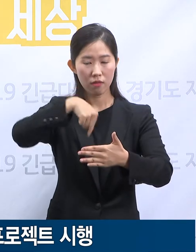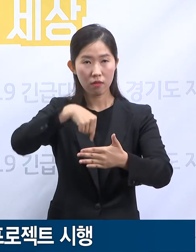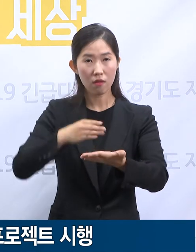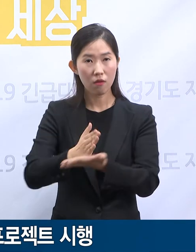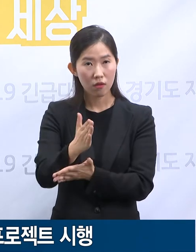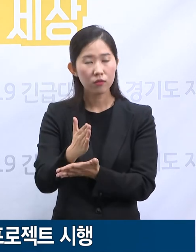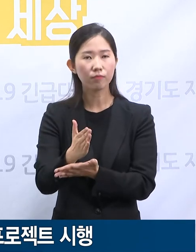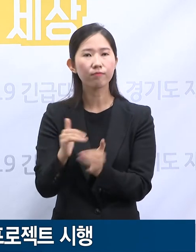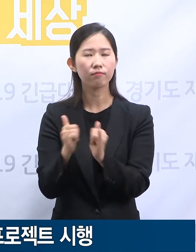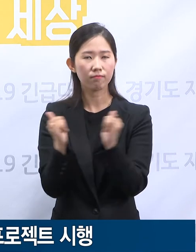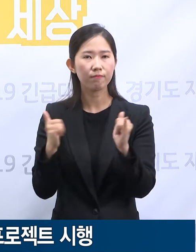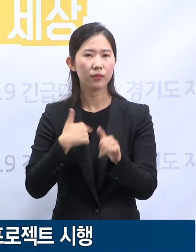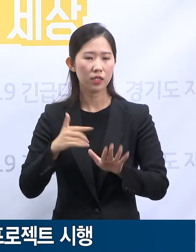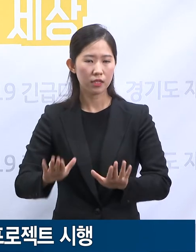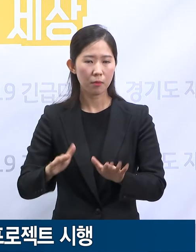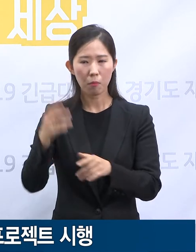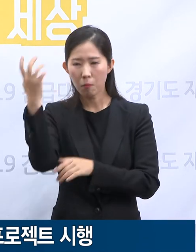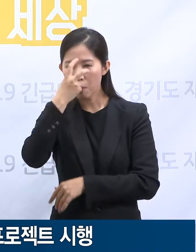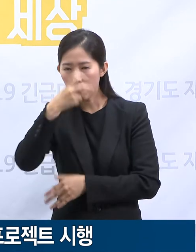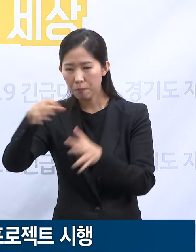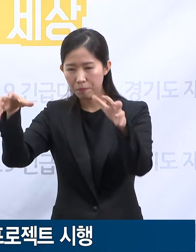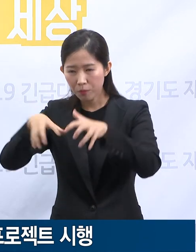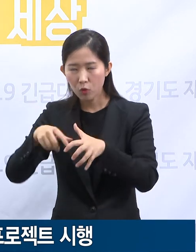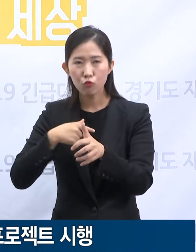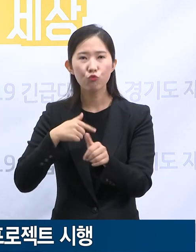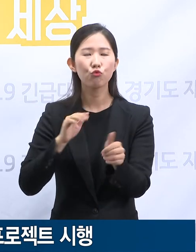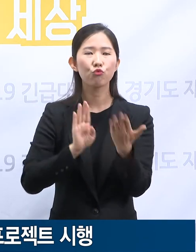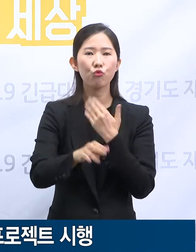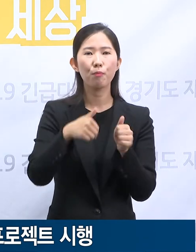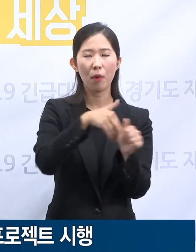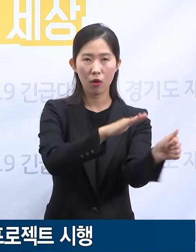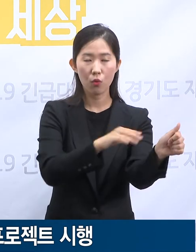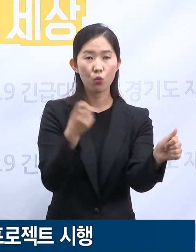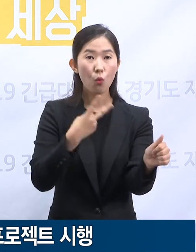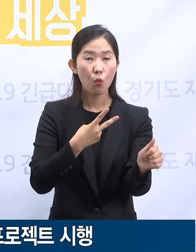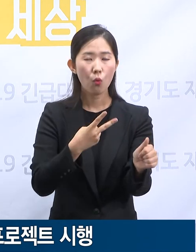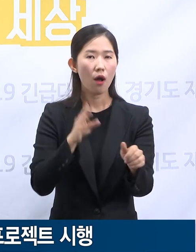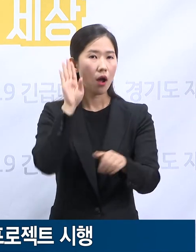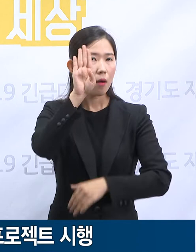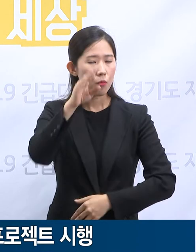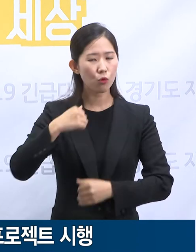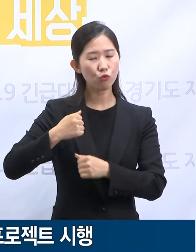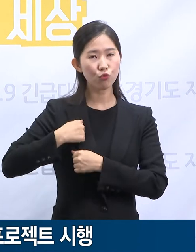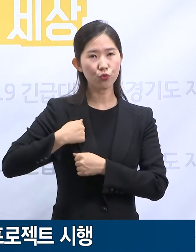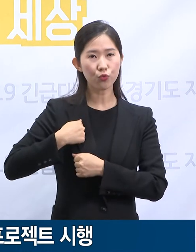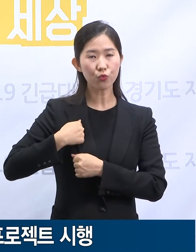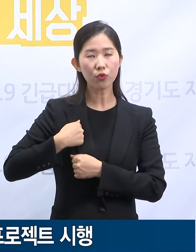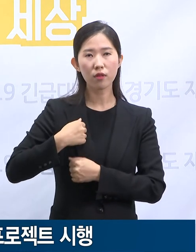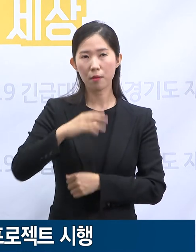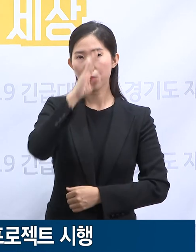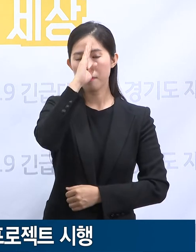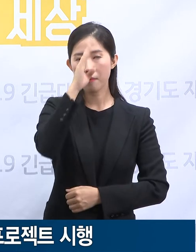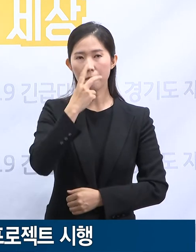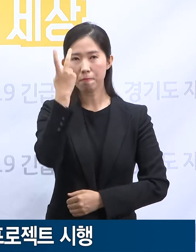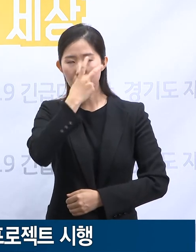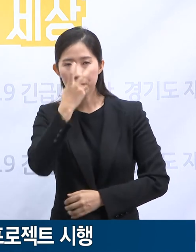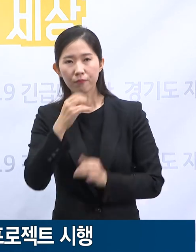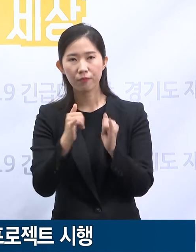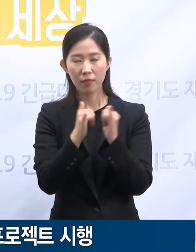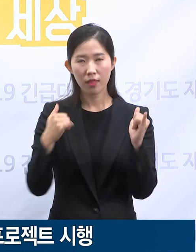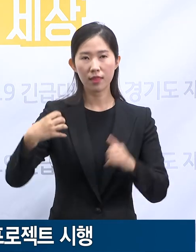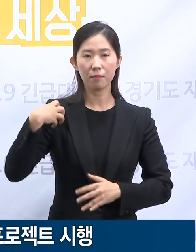형식으로 모집하여 파견해 주셨습니다. 더불어 군의관 2명을 파견할 예정입니다. 경기도 내 상급의료기관들도